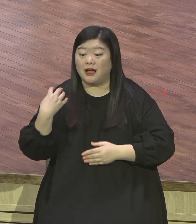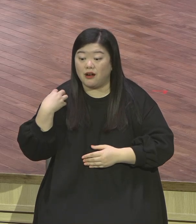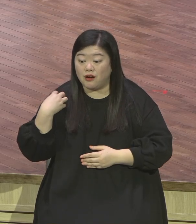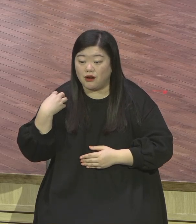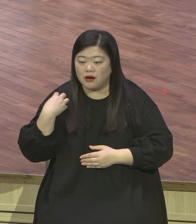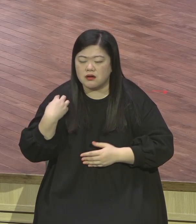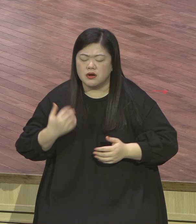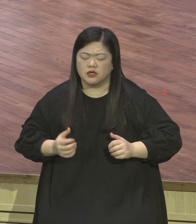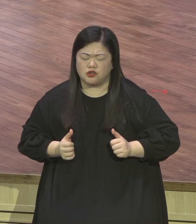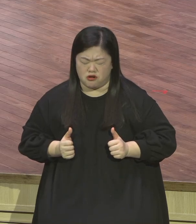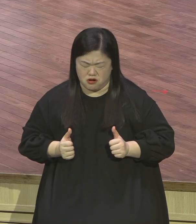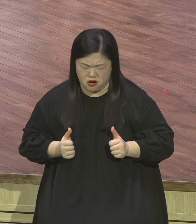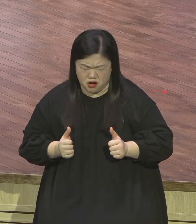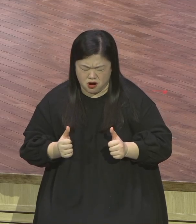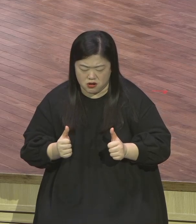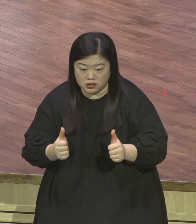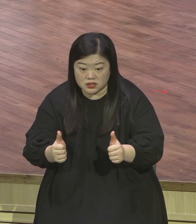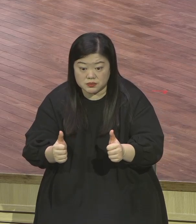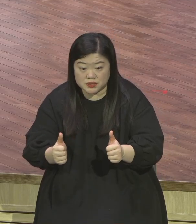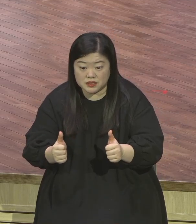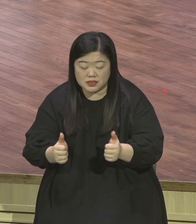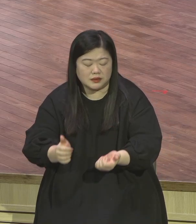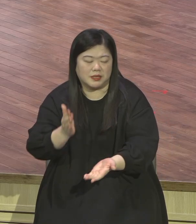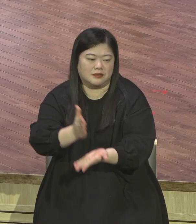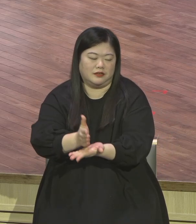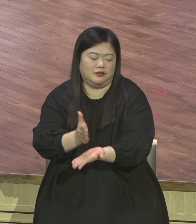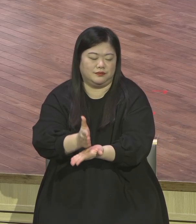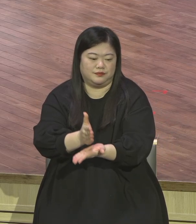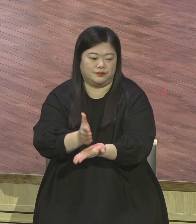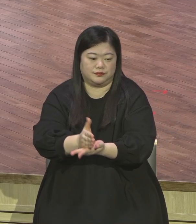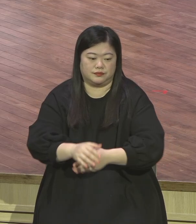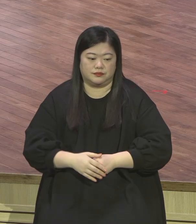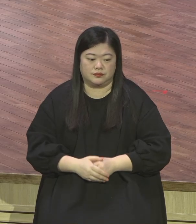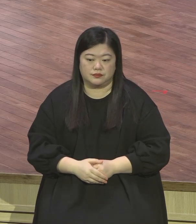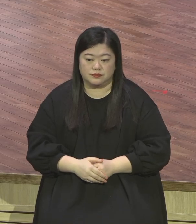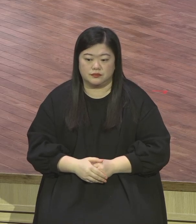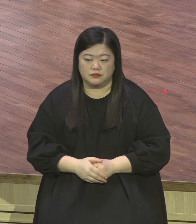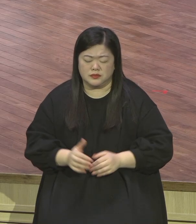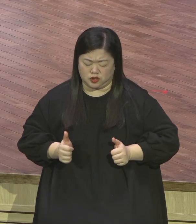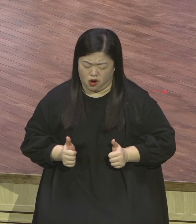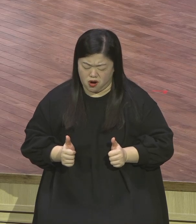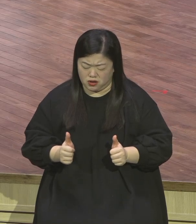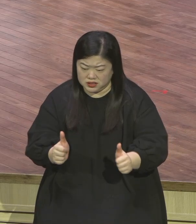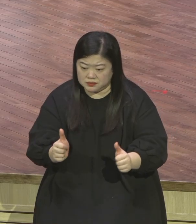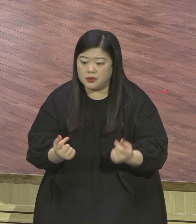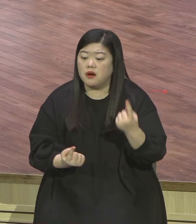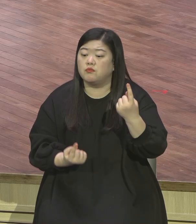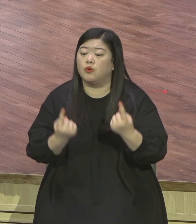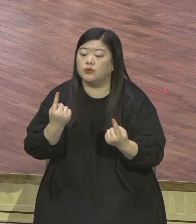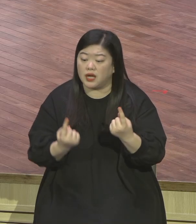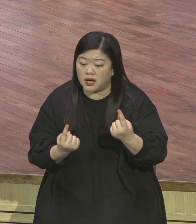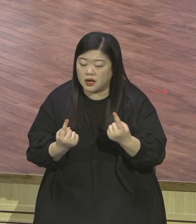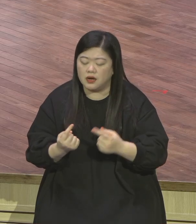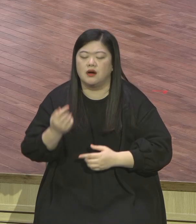저절로 자연스럽게 그냥 다 감사해서 이 그리스도의 이